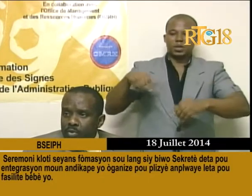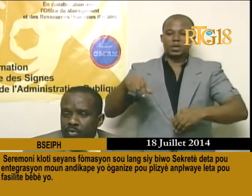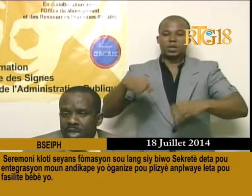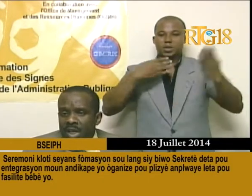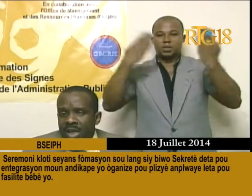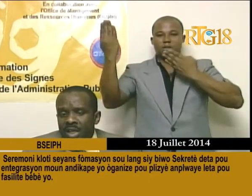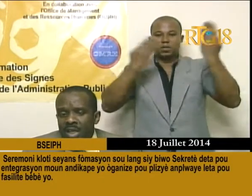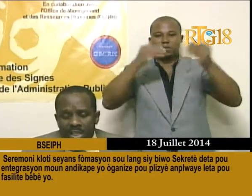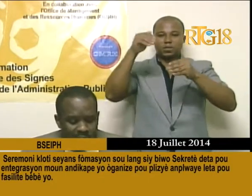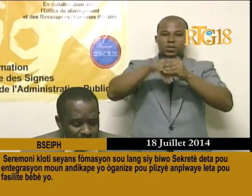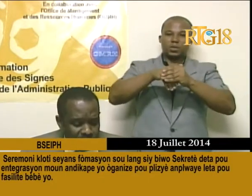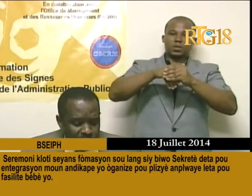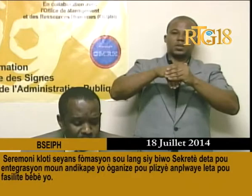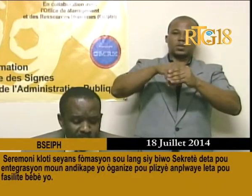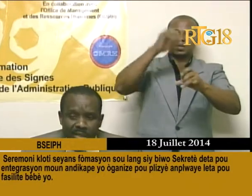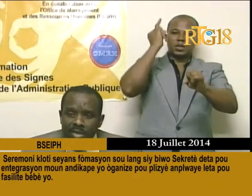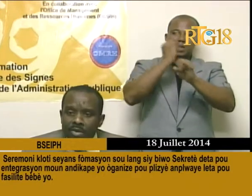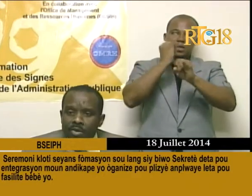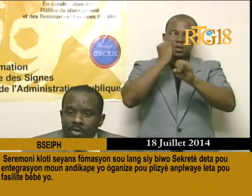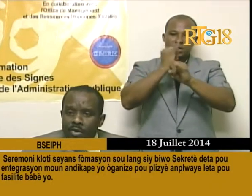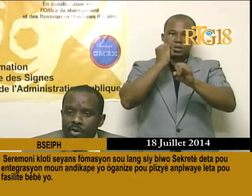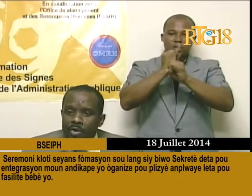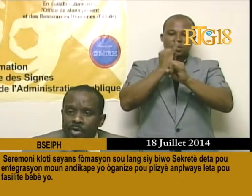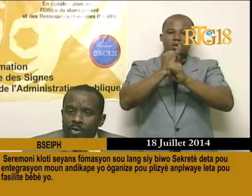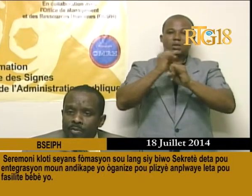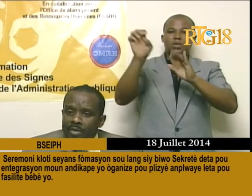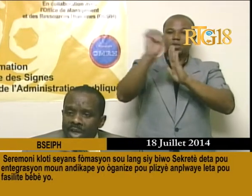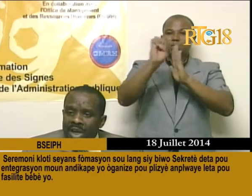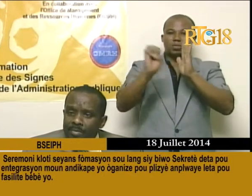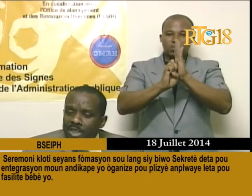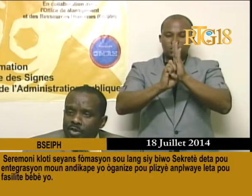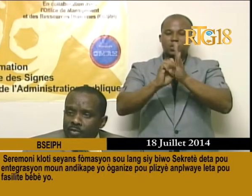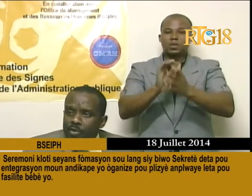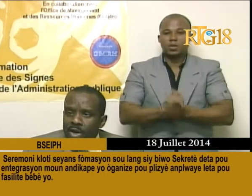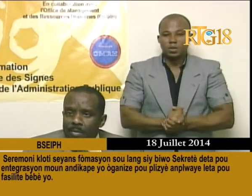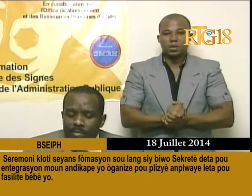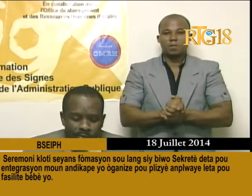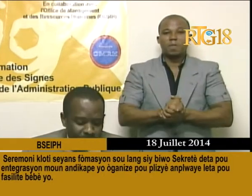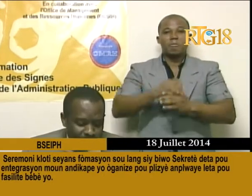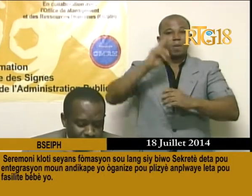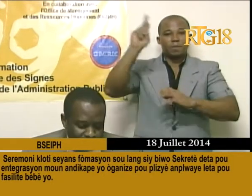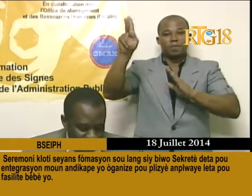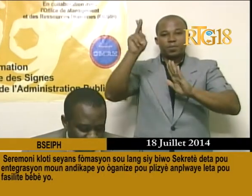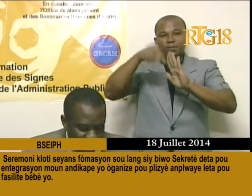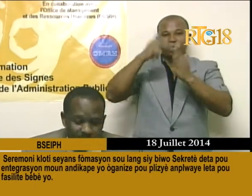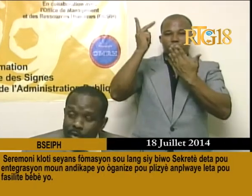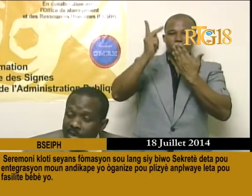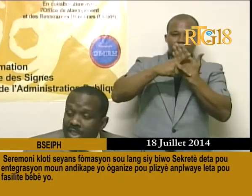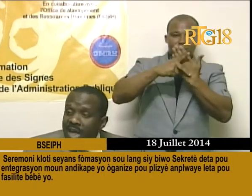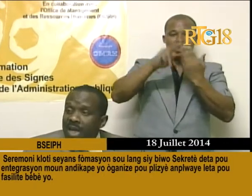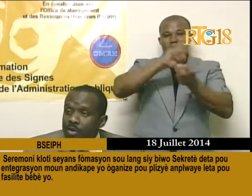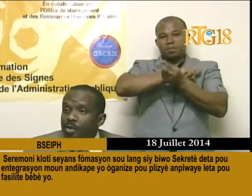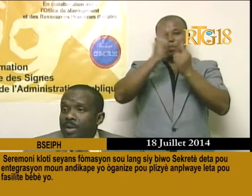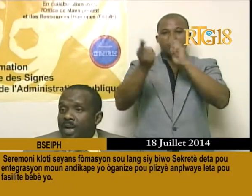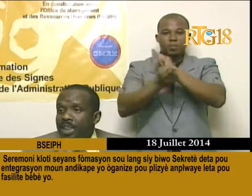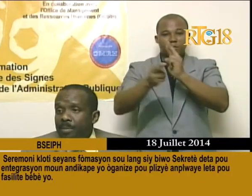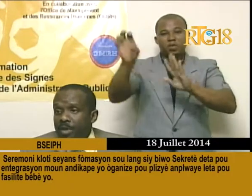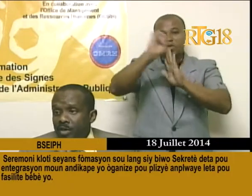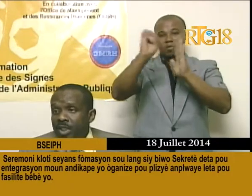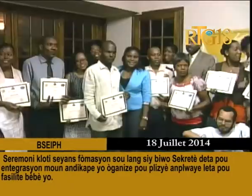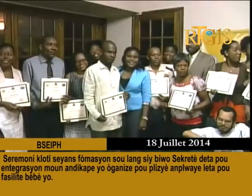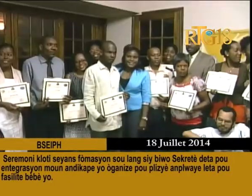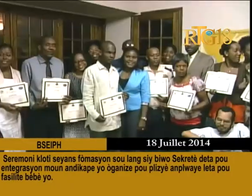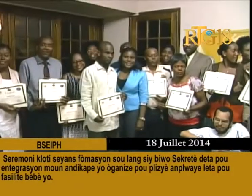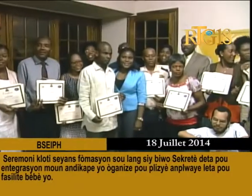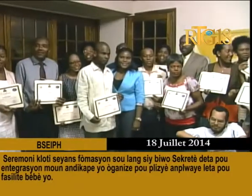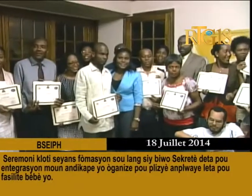administrasyon publik la, ki se yon nan domen, e, nan kadmizan nev program, e, reform l'Etat, ke, ou emera cha